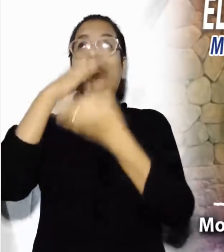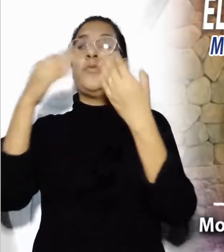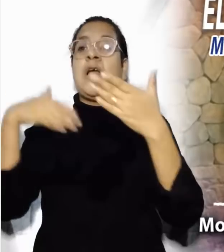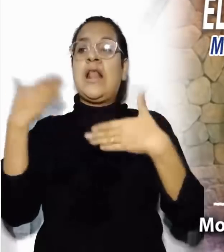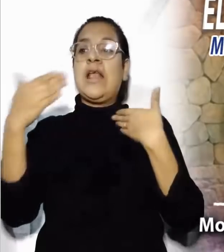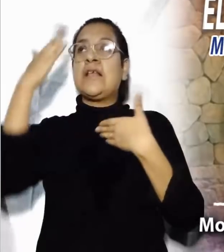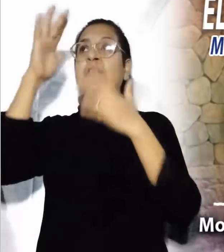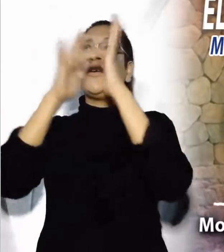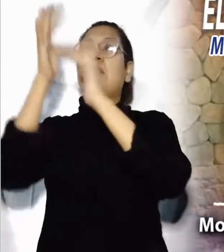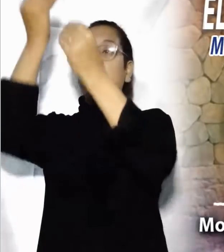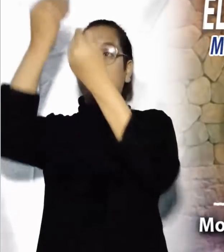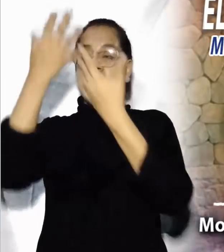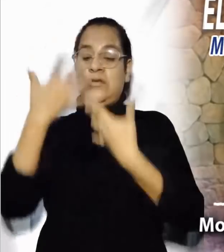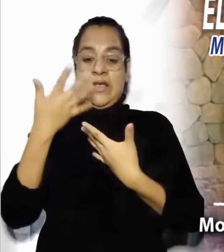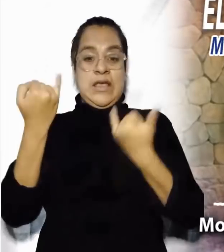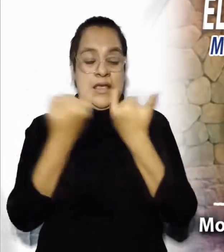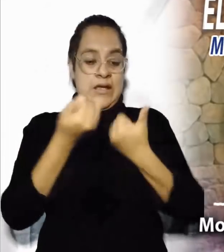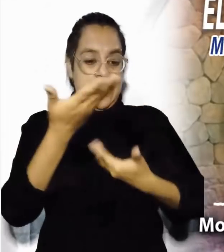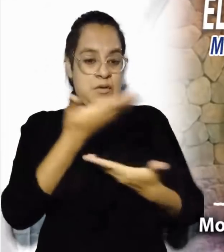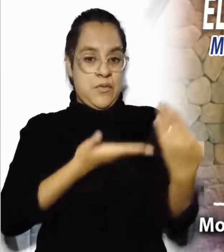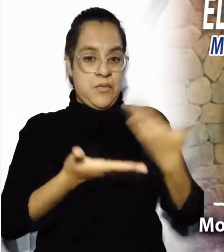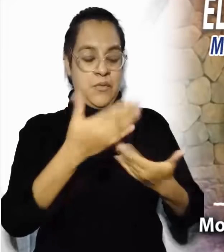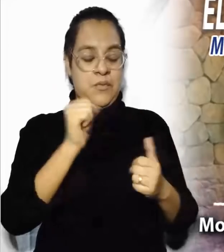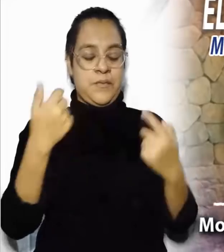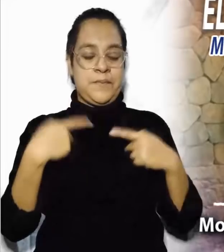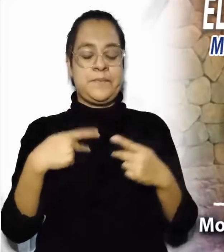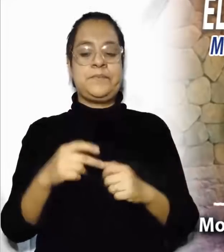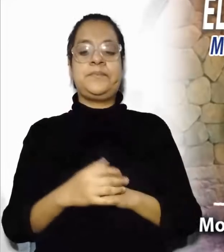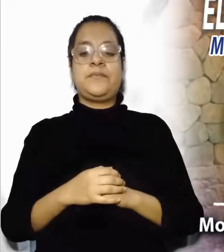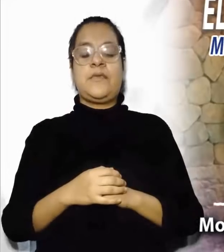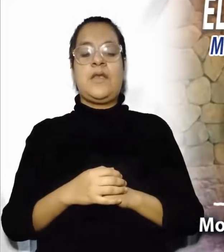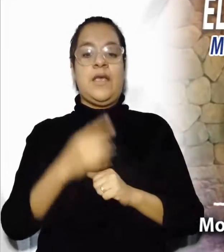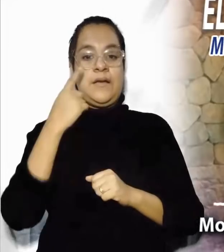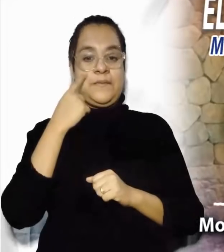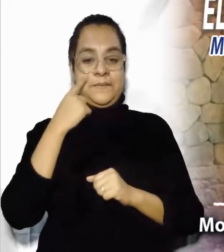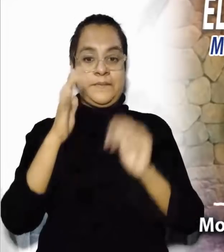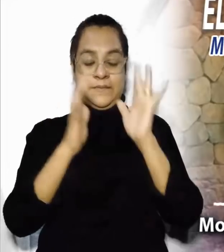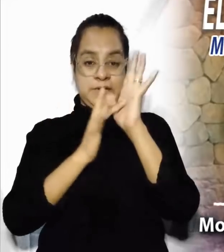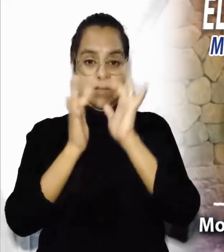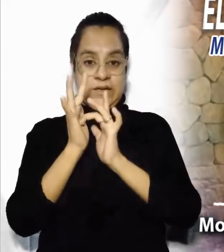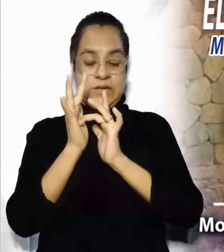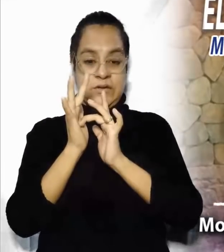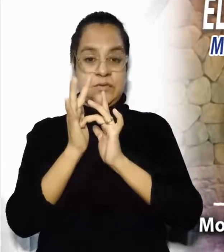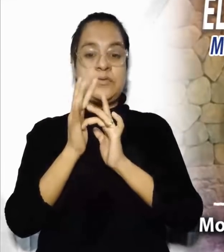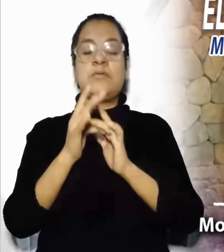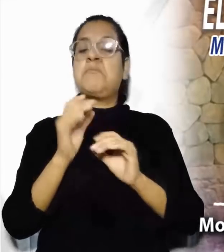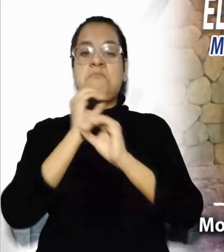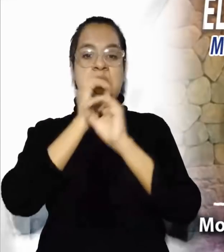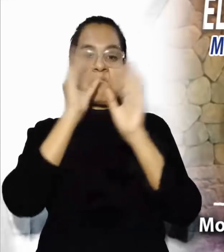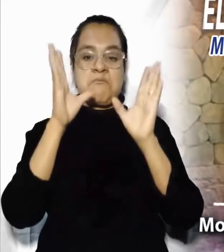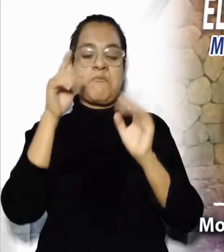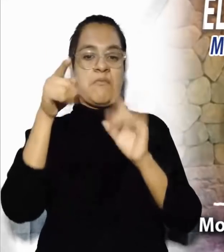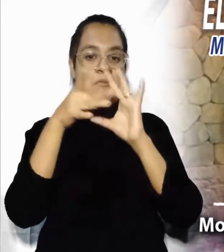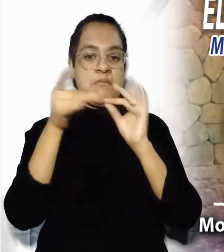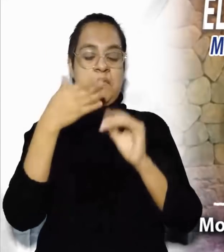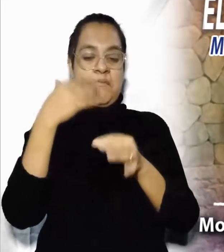que nos ha dado el Señor Jesús al habitar en medio de nosotros. Las palabras de Jesús son